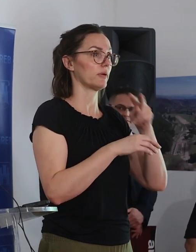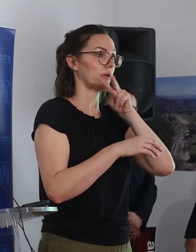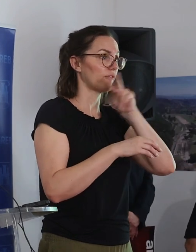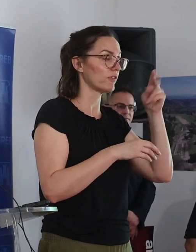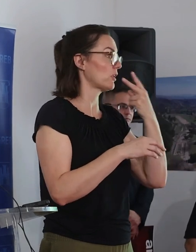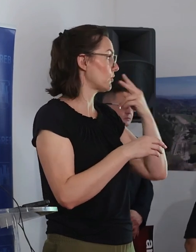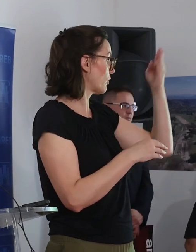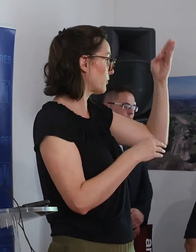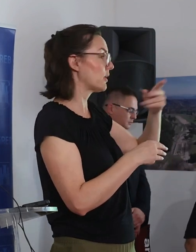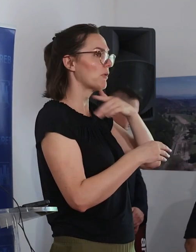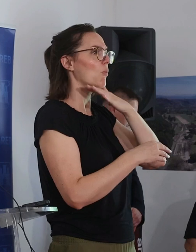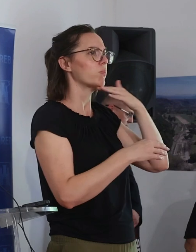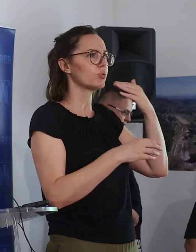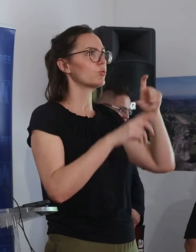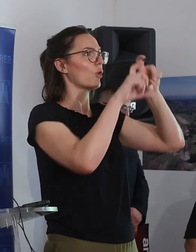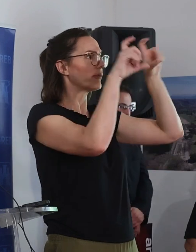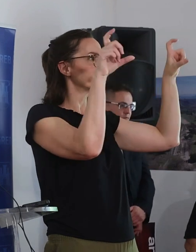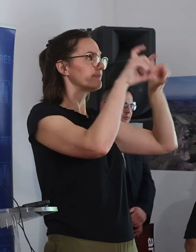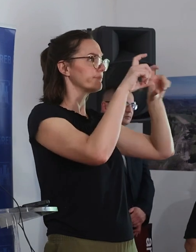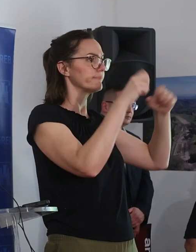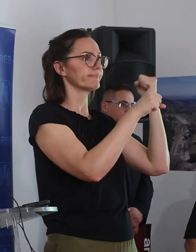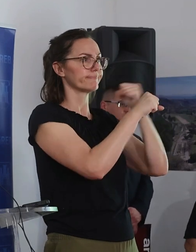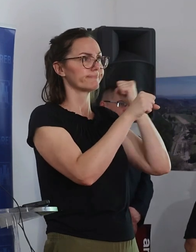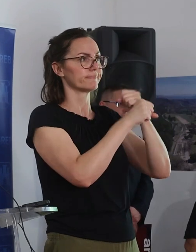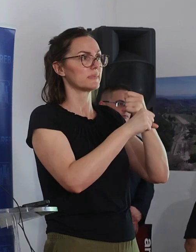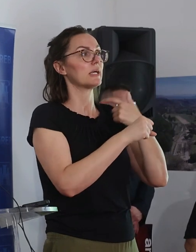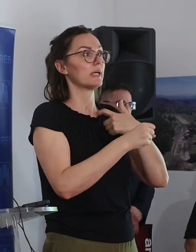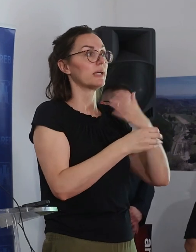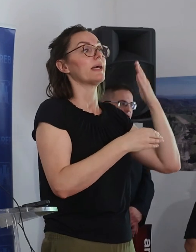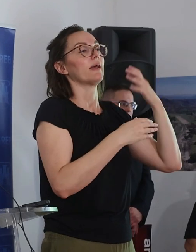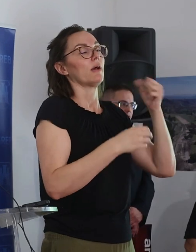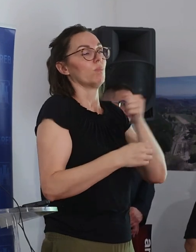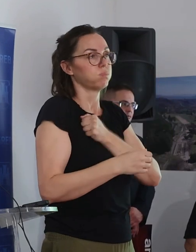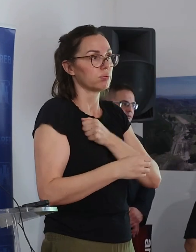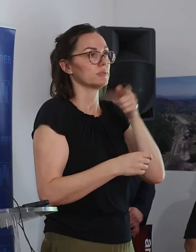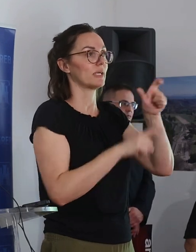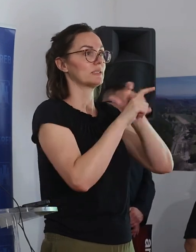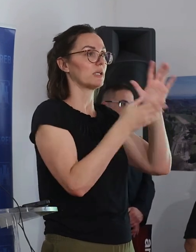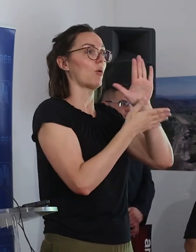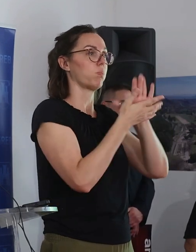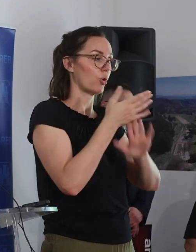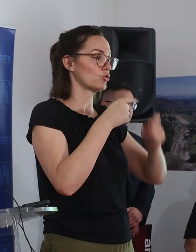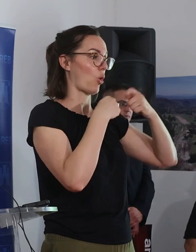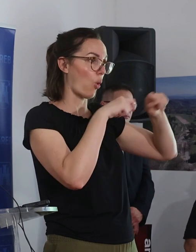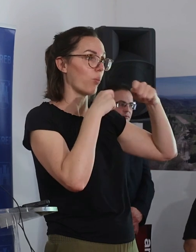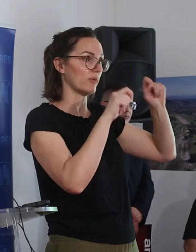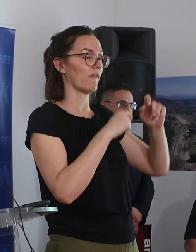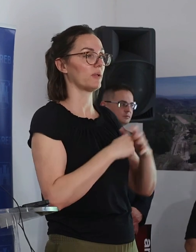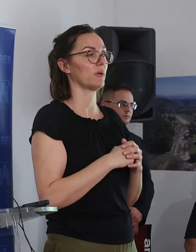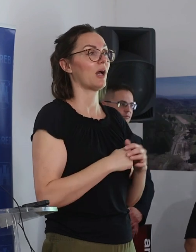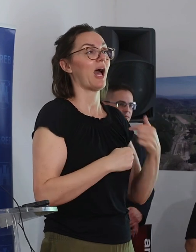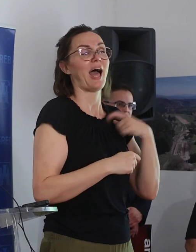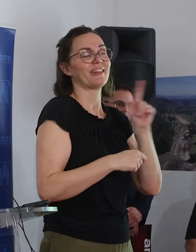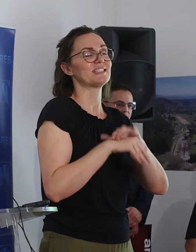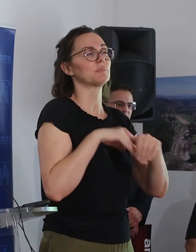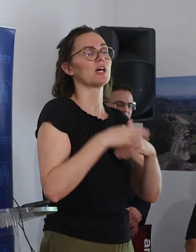gradu da možete vidjeti dosta skela i da se više stavljene zgrade su se konačno počelo obnadjeti u nekom tempu s kojim bi mogli biti zadovoljni. Ono s